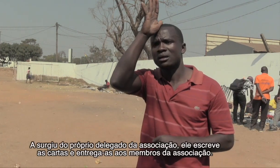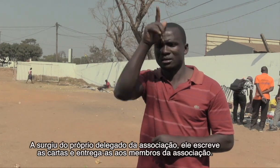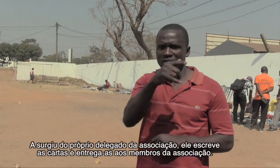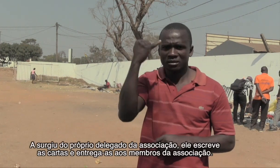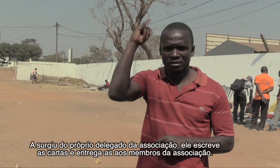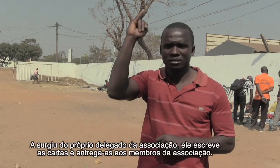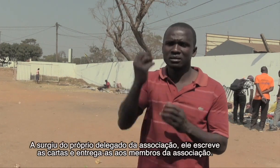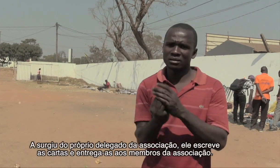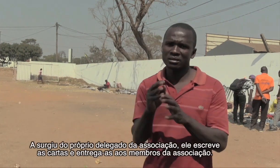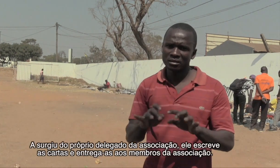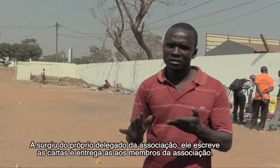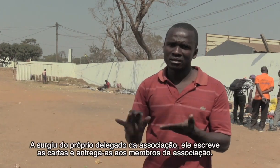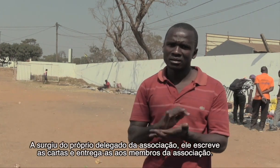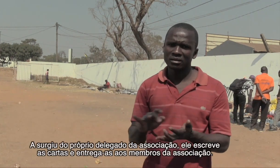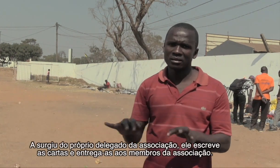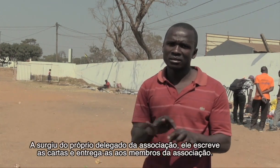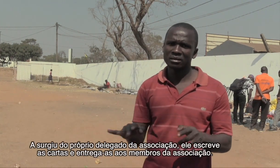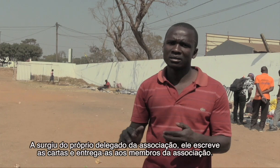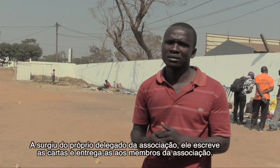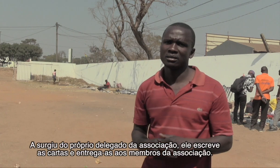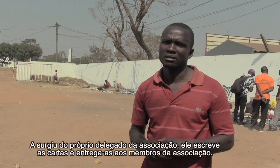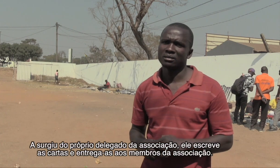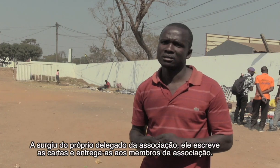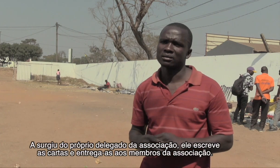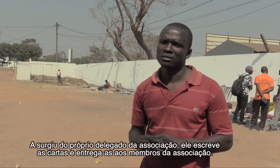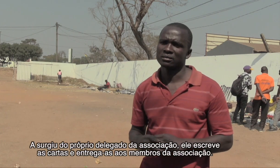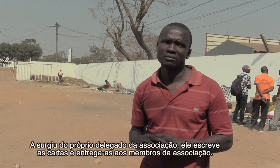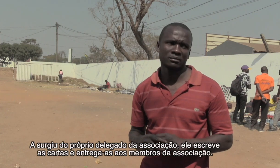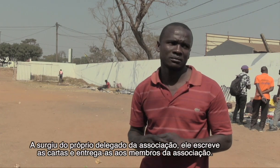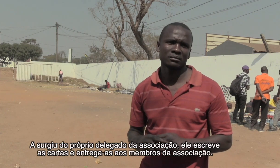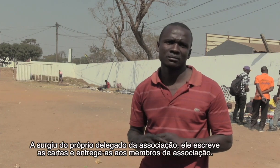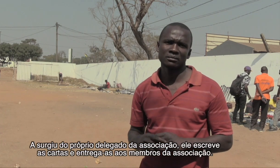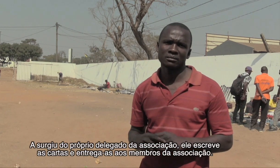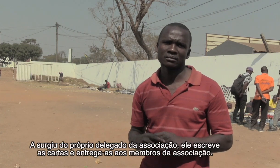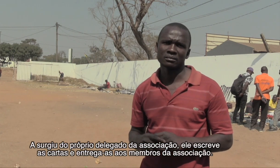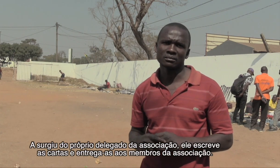partir do próprio delegado da associação. Ele escreve ao computador as cartas e...